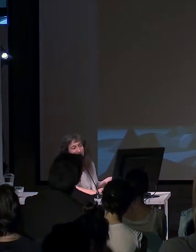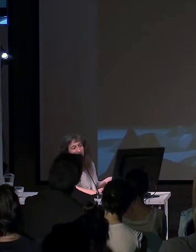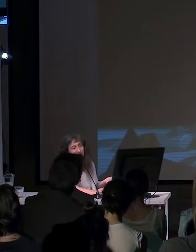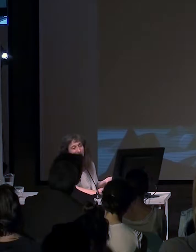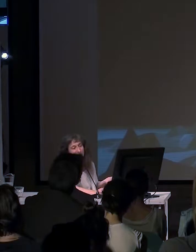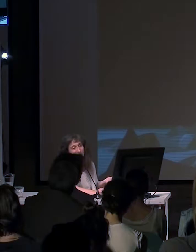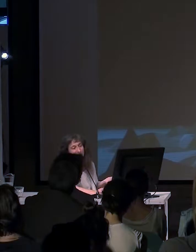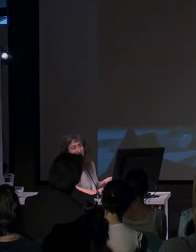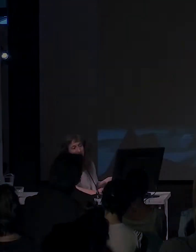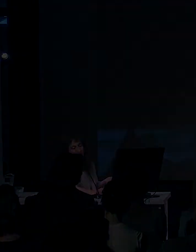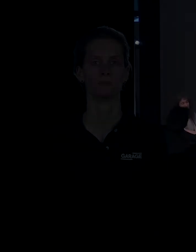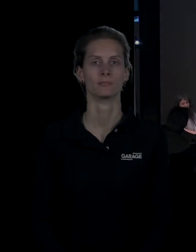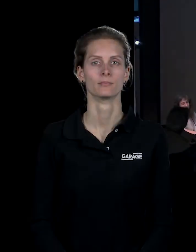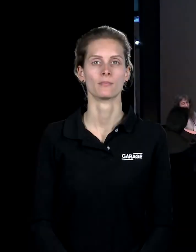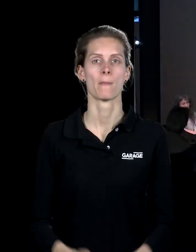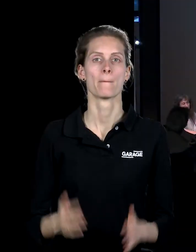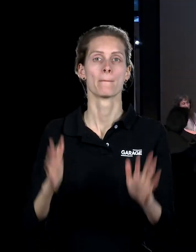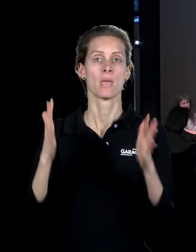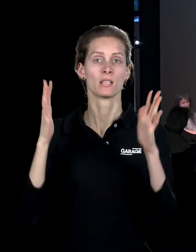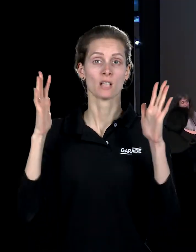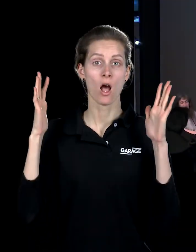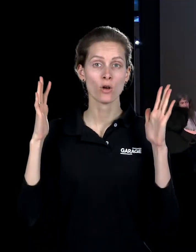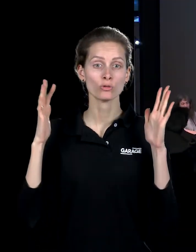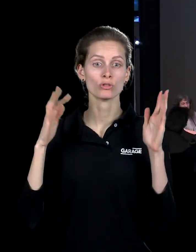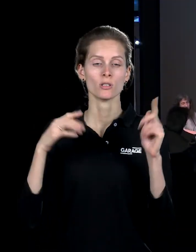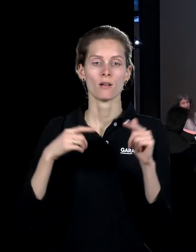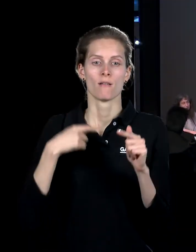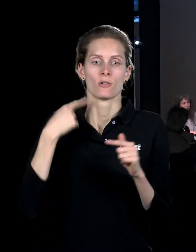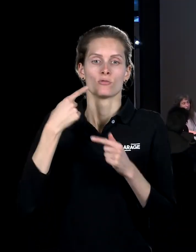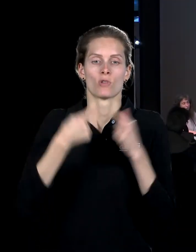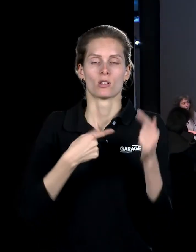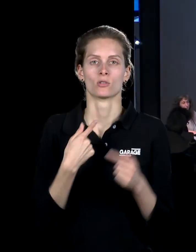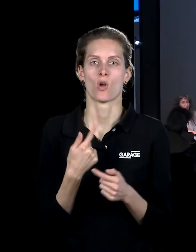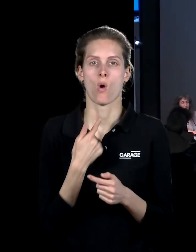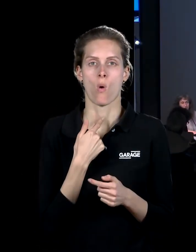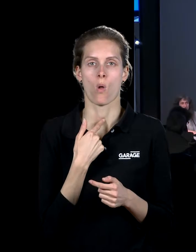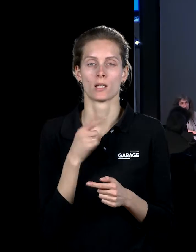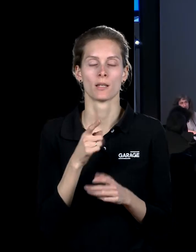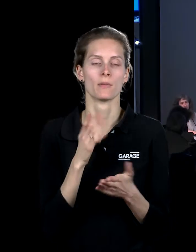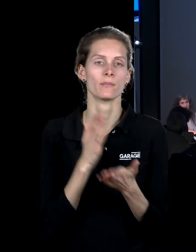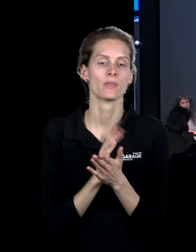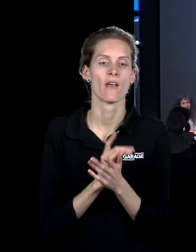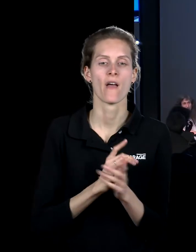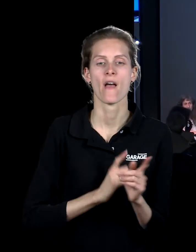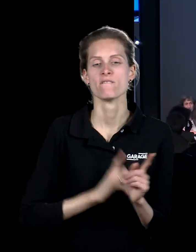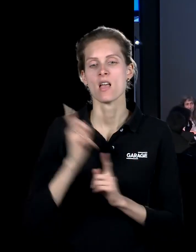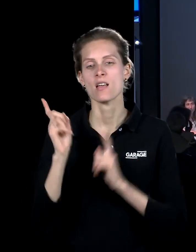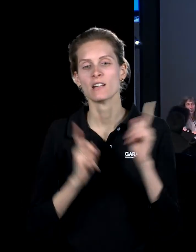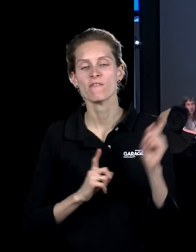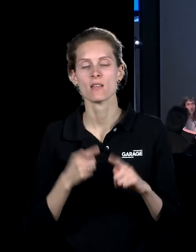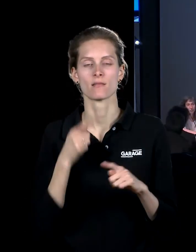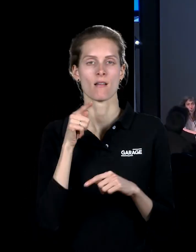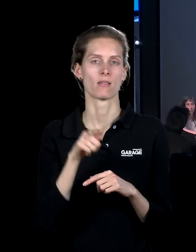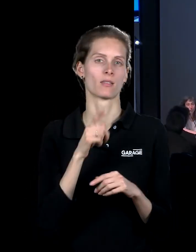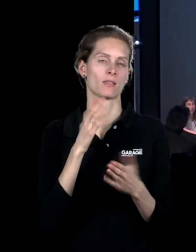горизонтом темный фон. Вот такой вот, как бы, она там становится фейерверком, она становится граффити, она становится чем